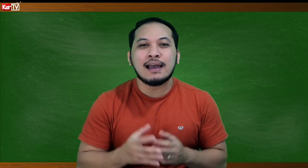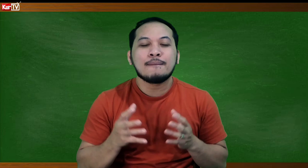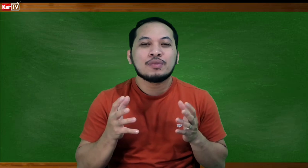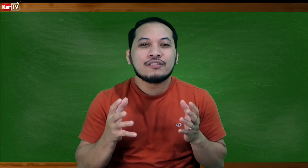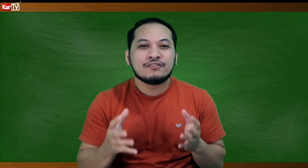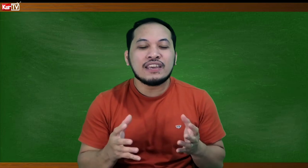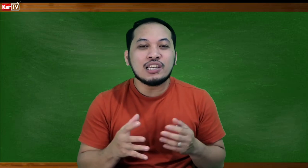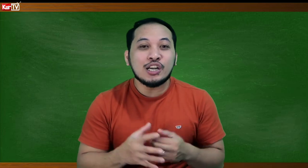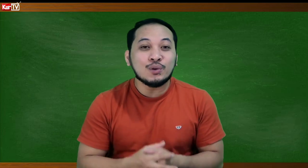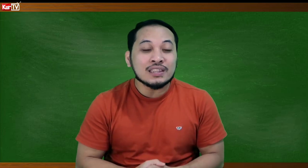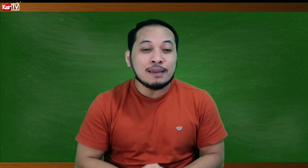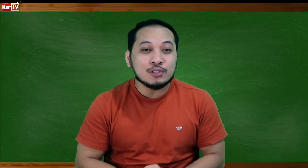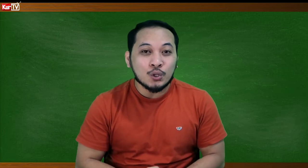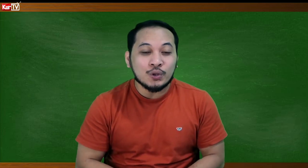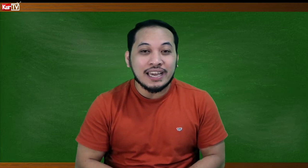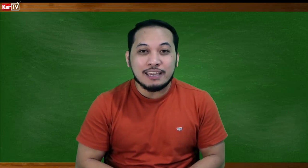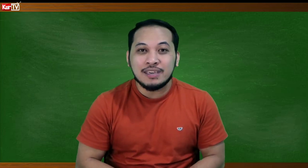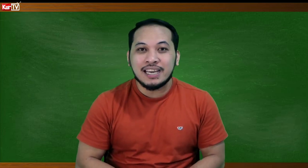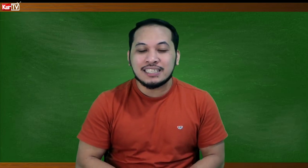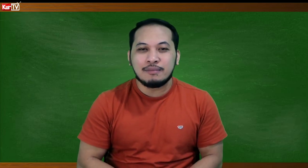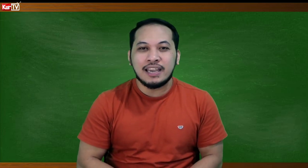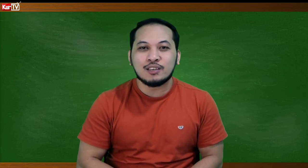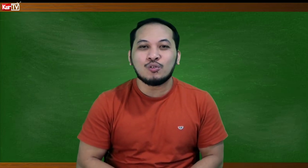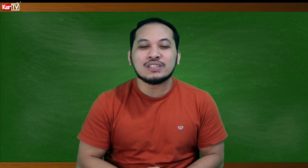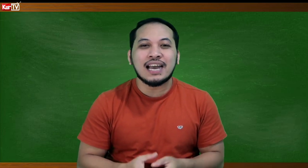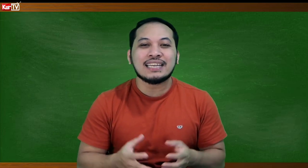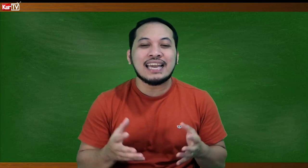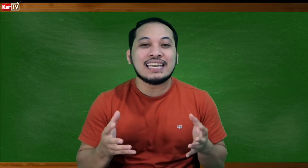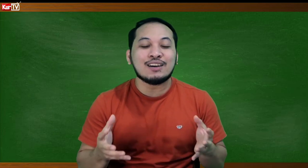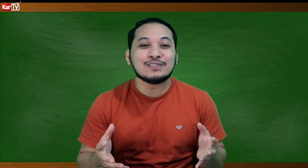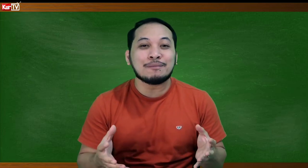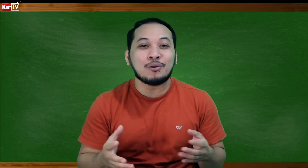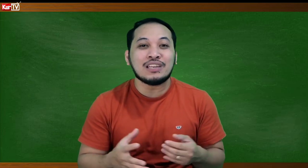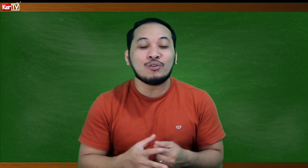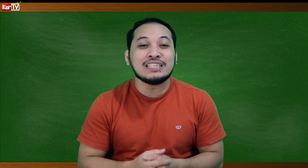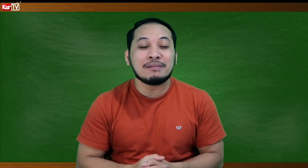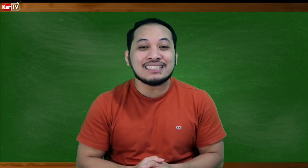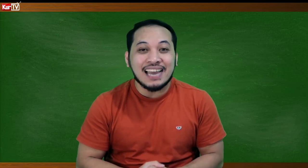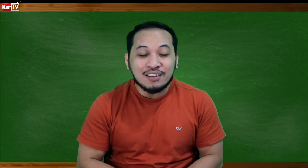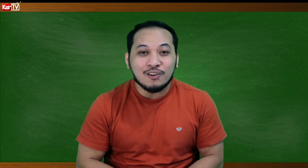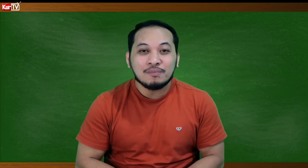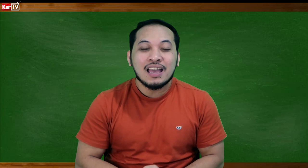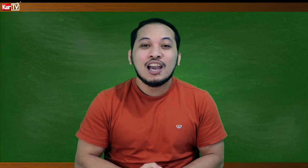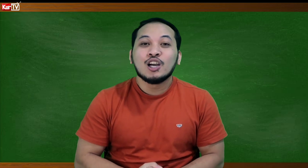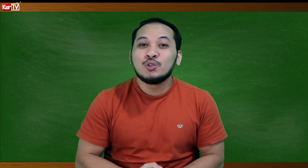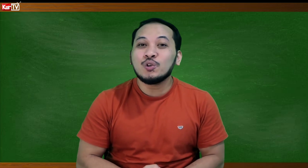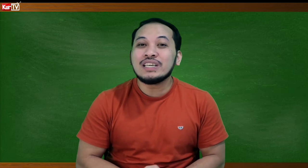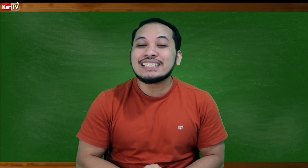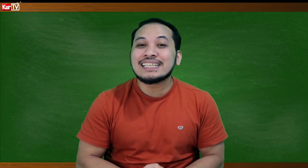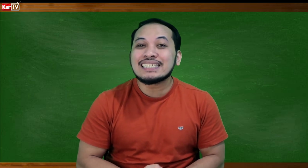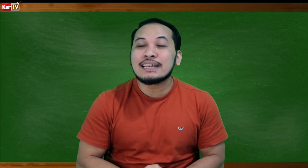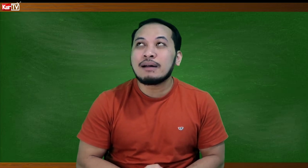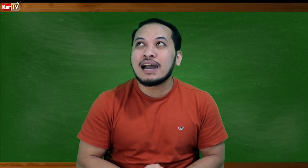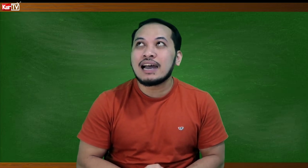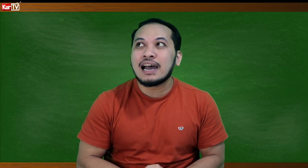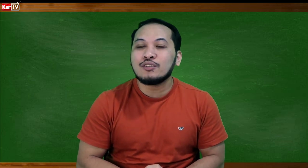filler nung time show ng ABS-CBN kung saan ay kinausap po ni Louise Manzano, yung isa sa mga ano,